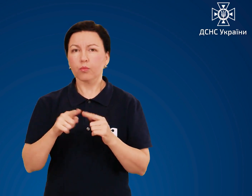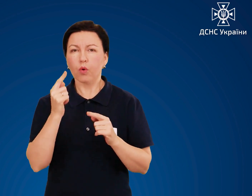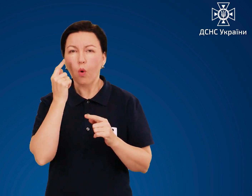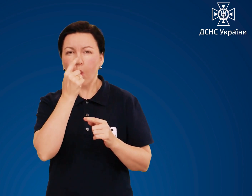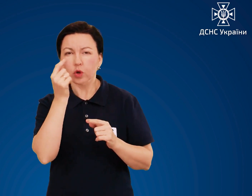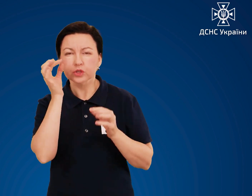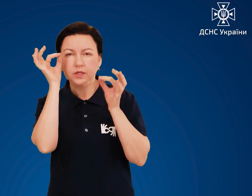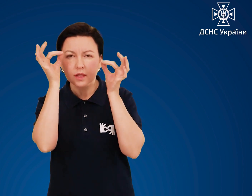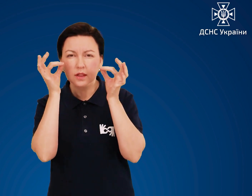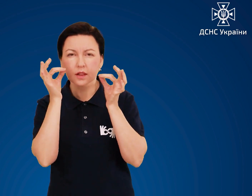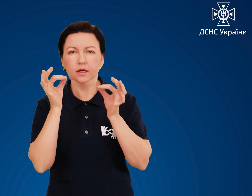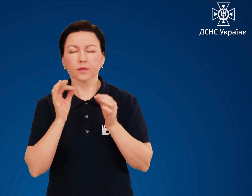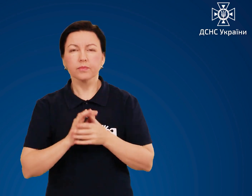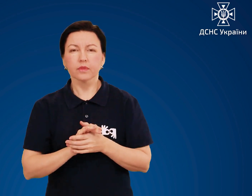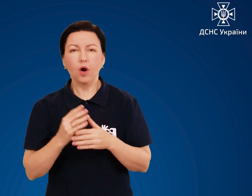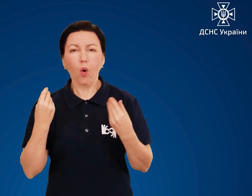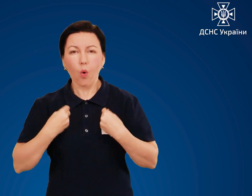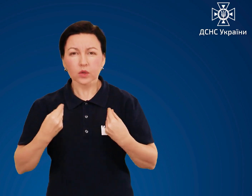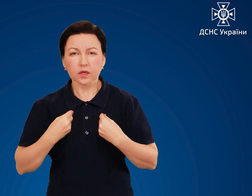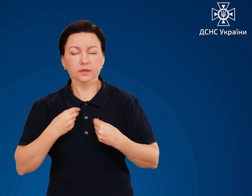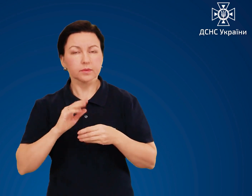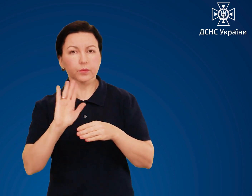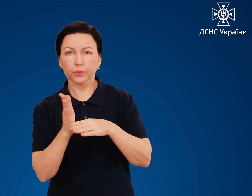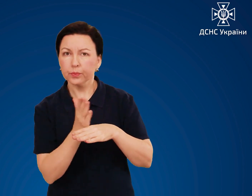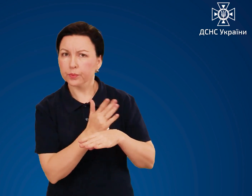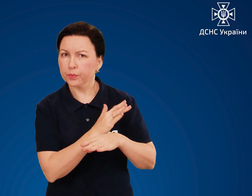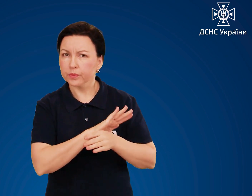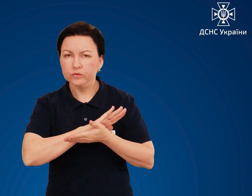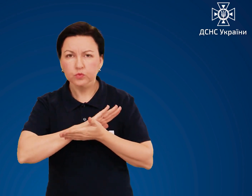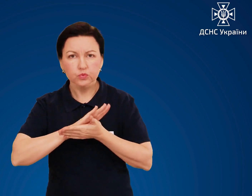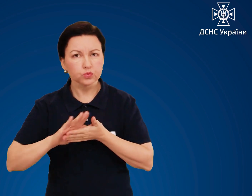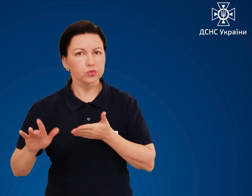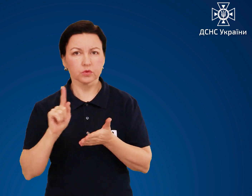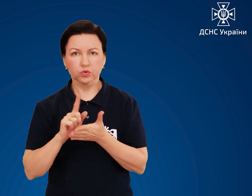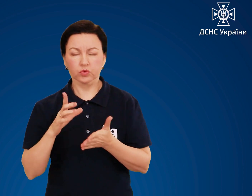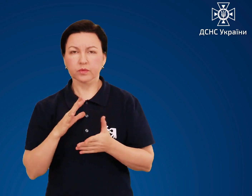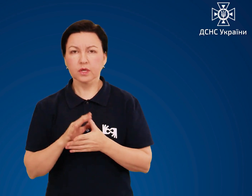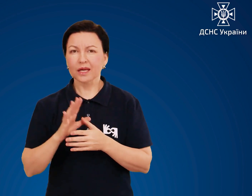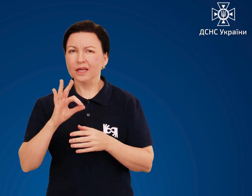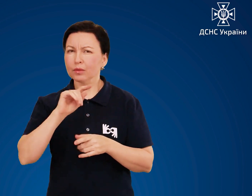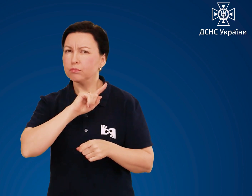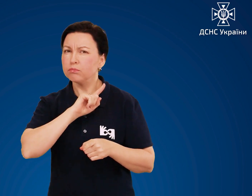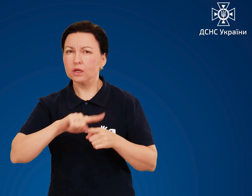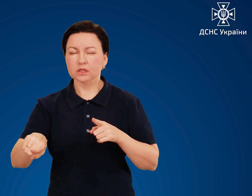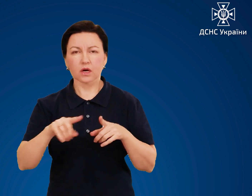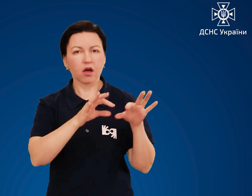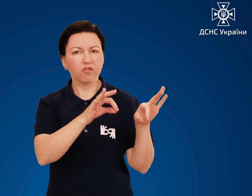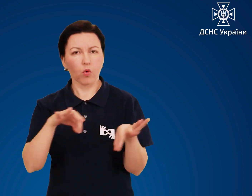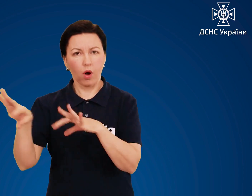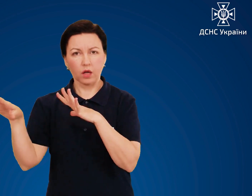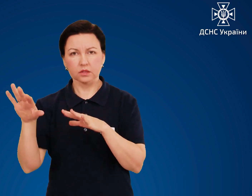оболонках очей, на одязі та негайній евакуації з-за межі зараженої зони.